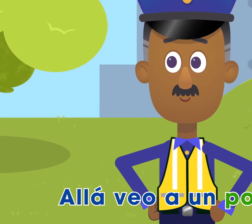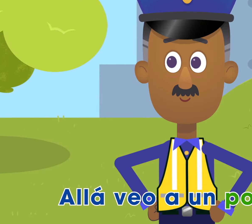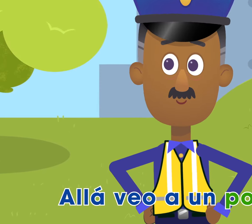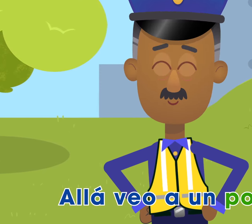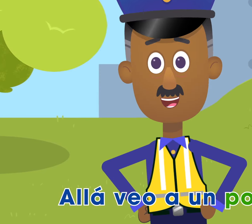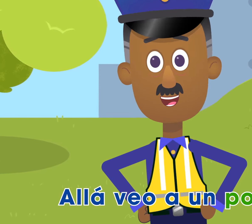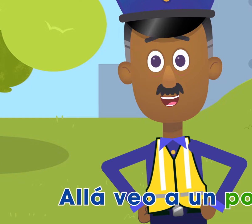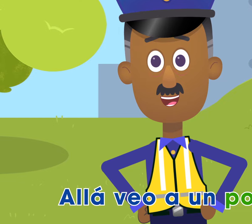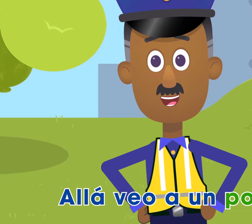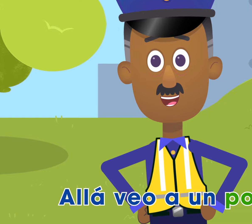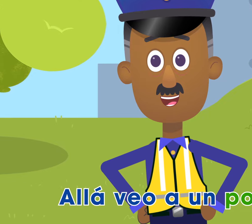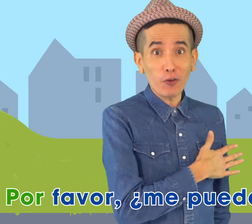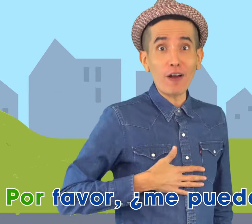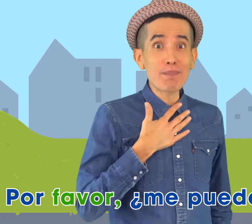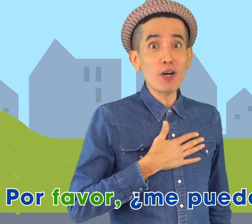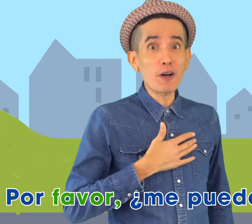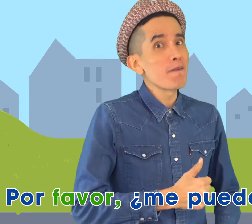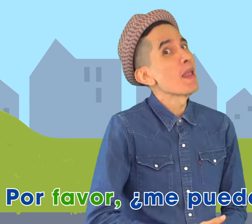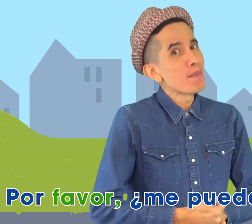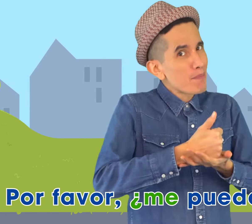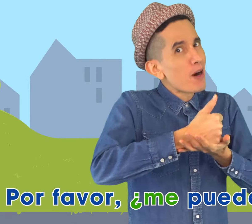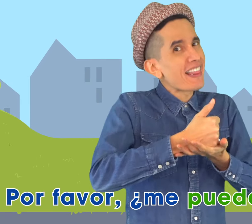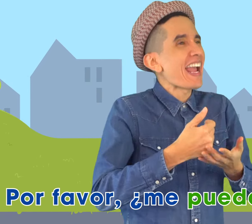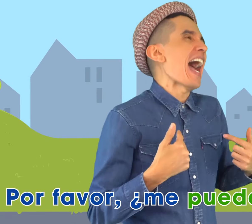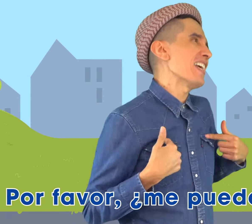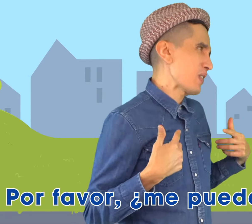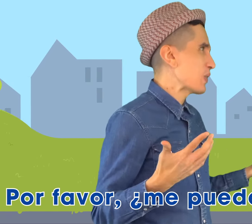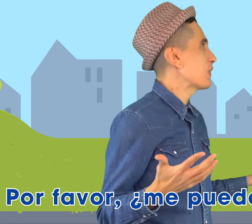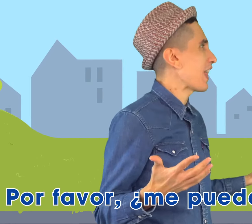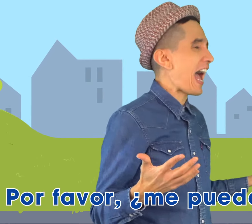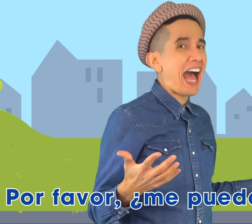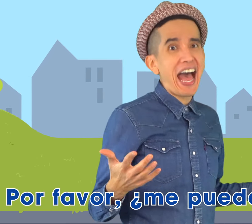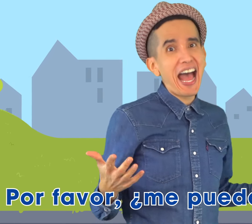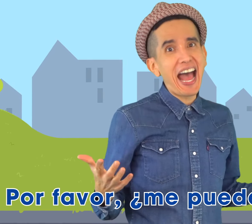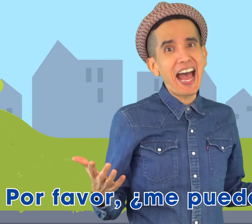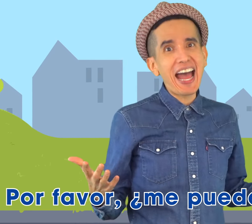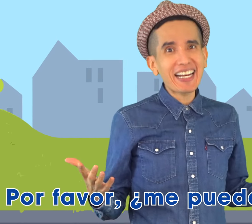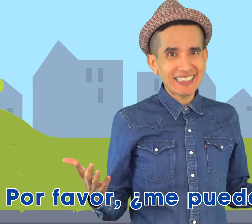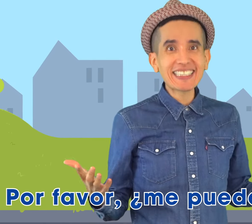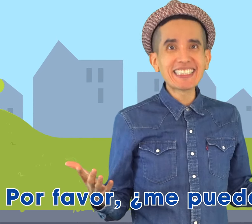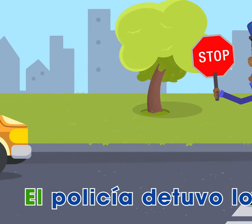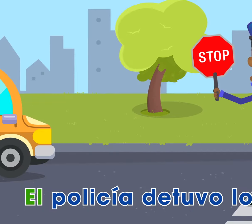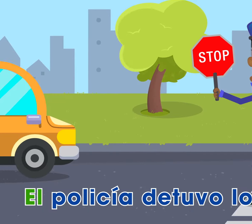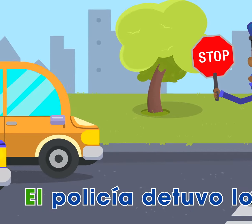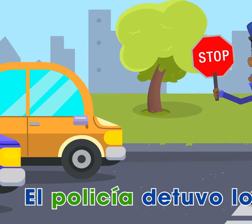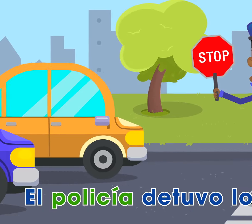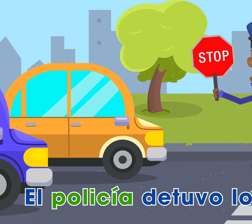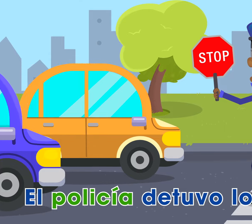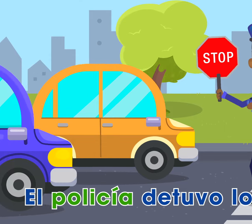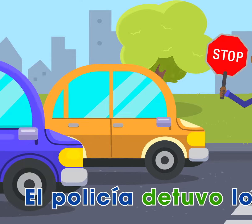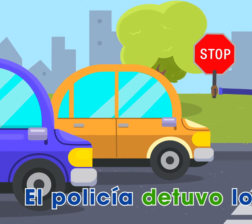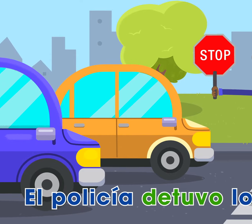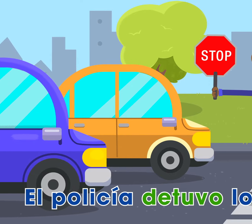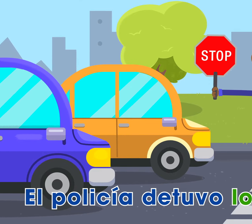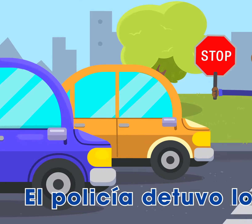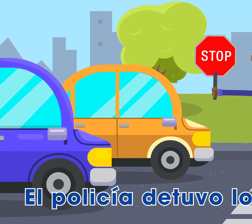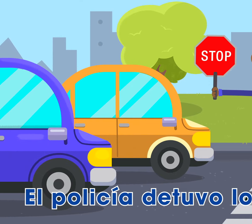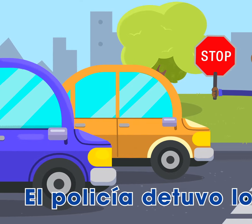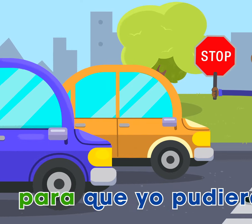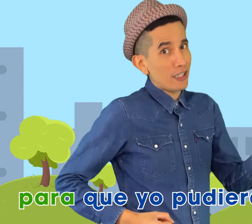policía, por favor, ¿me pueden ayudar? El policía detuvo los carros para